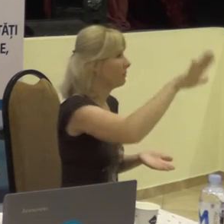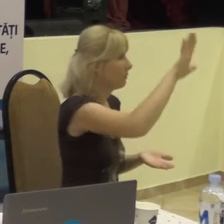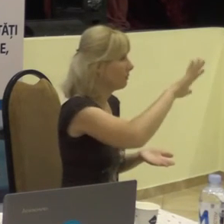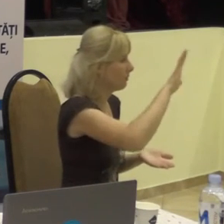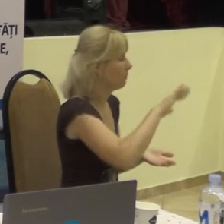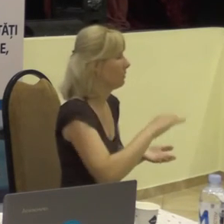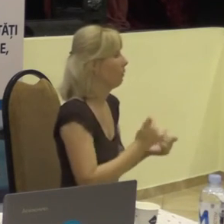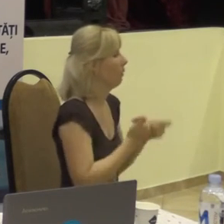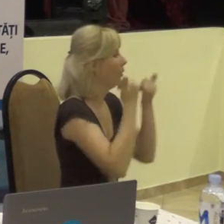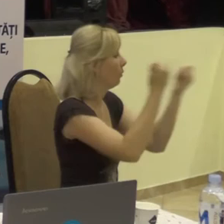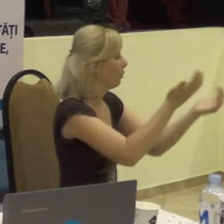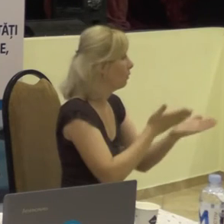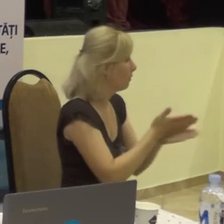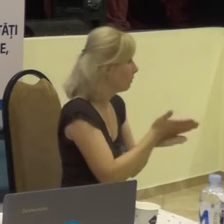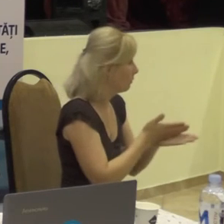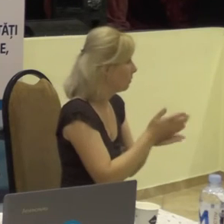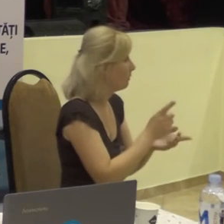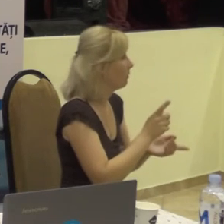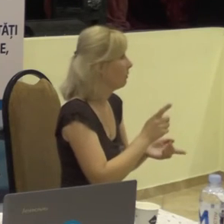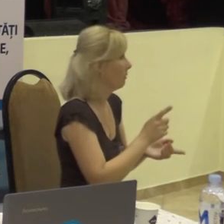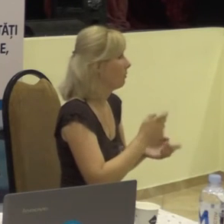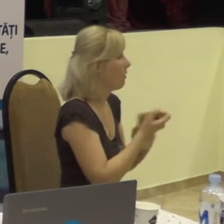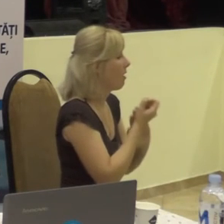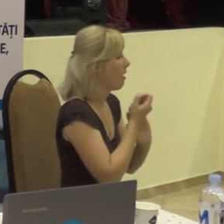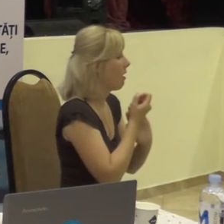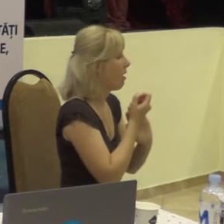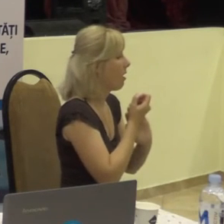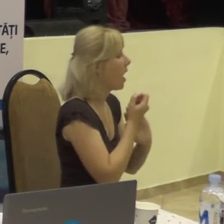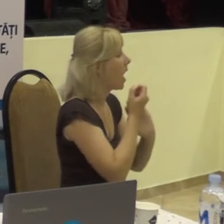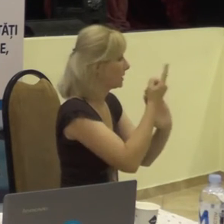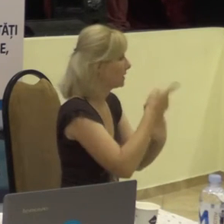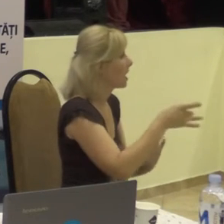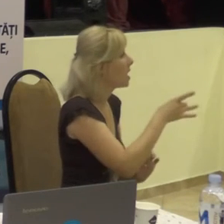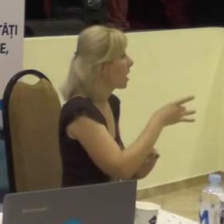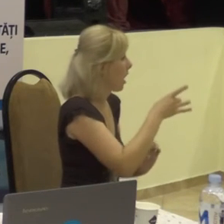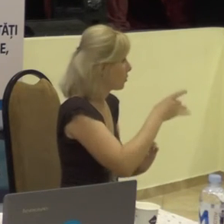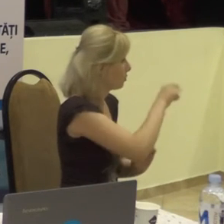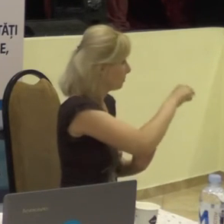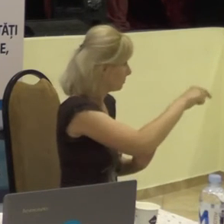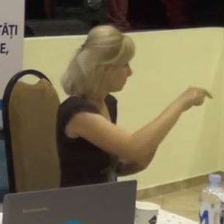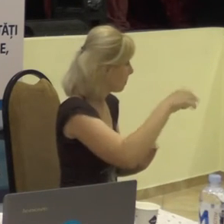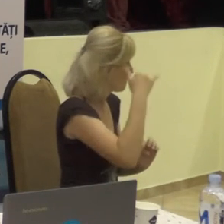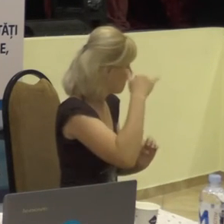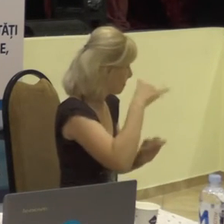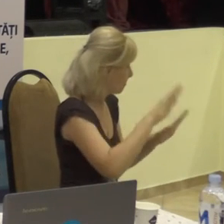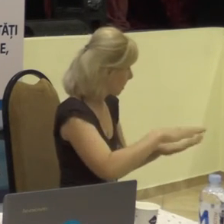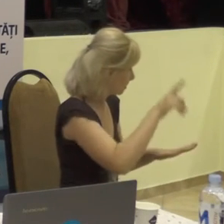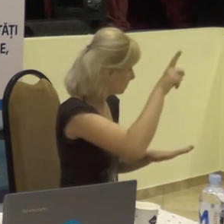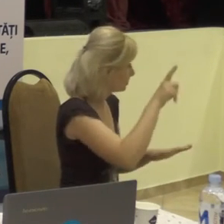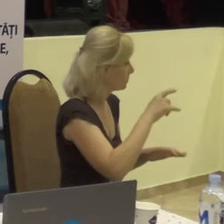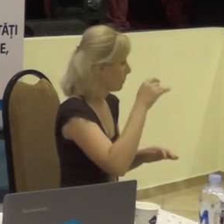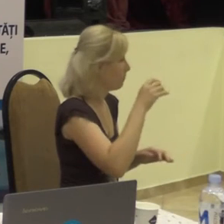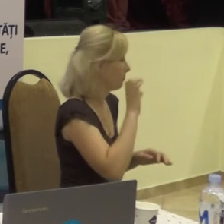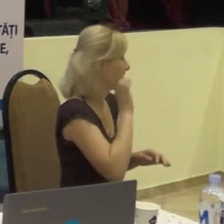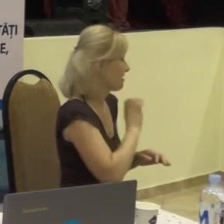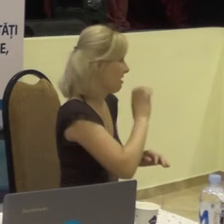Diservirea acolo e ritual în 11 raioane din partea de Nord.